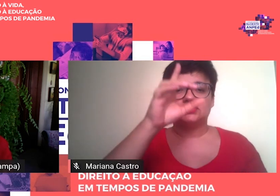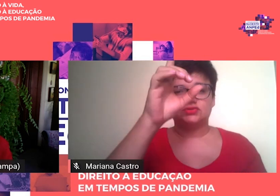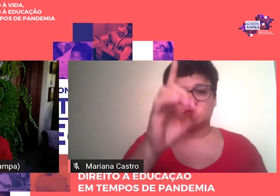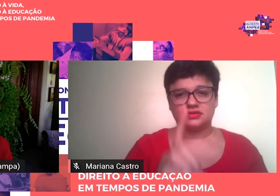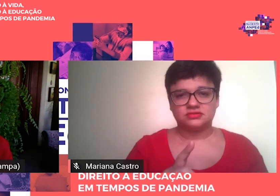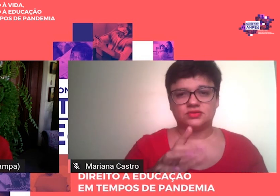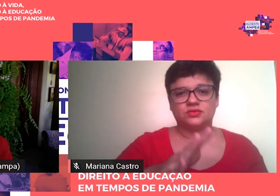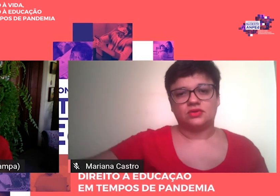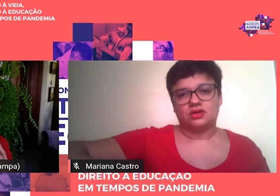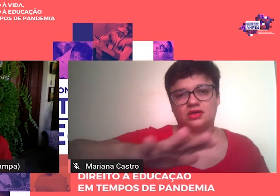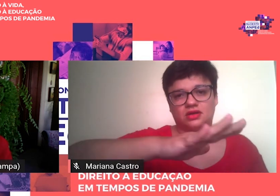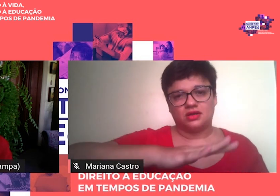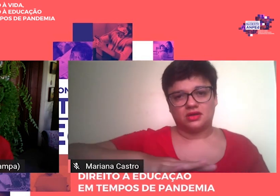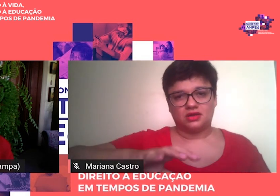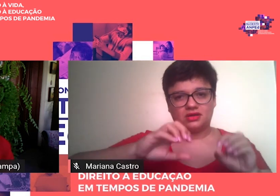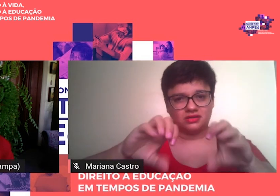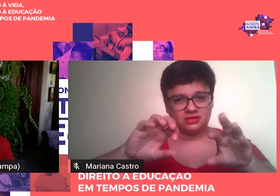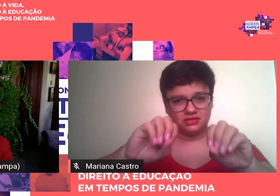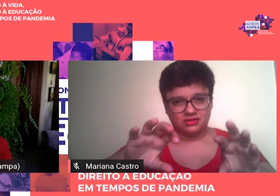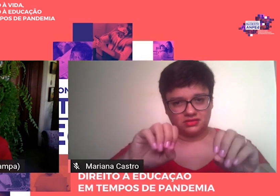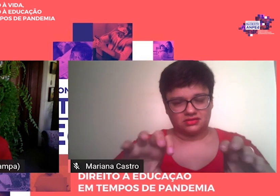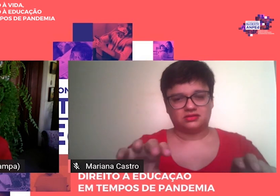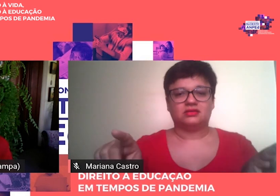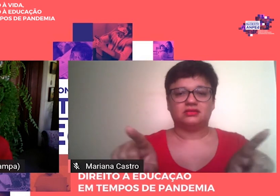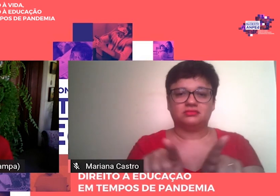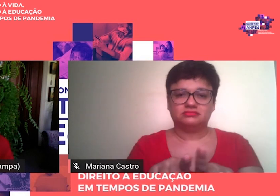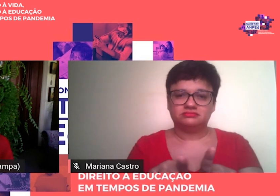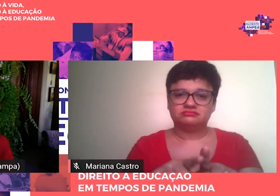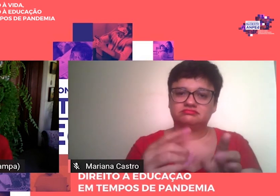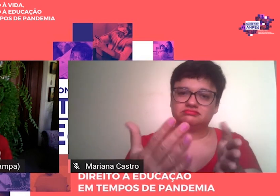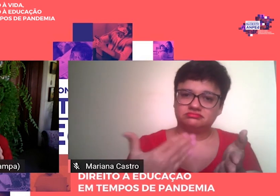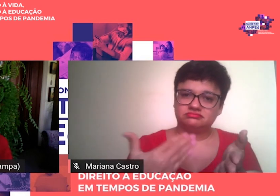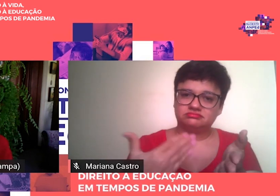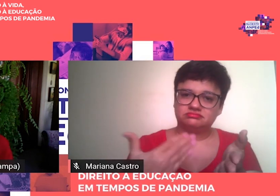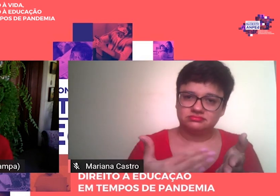área de educação na Arizona State University,